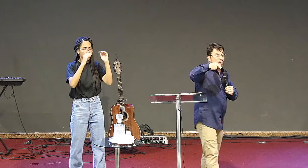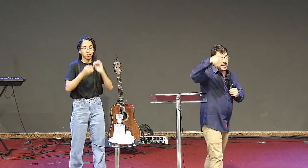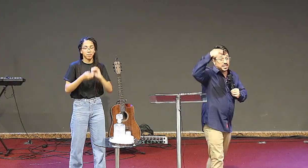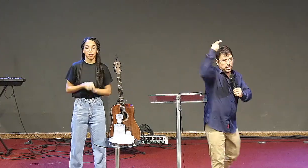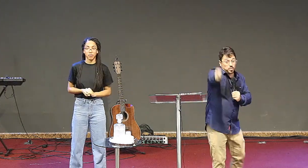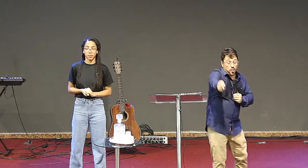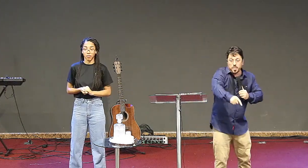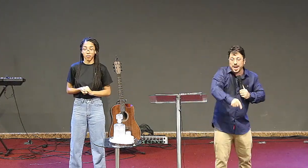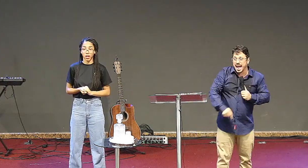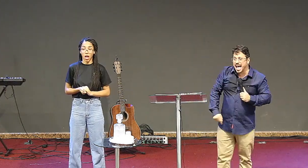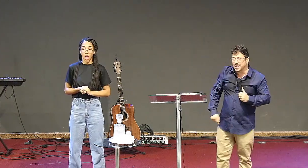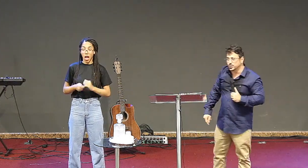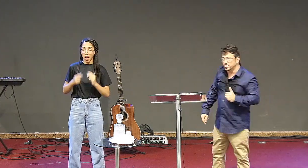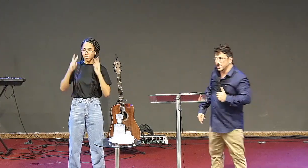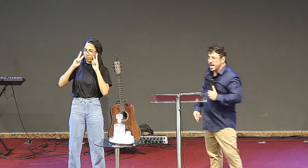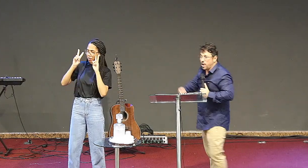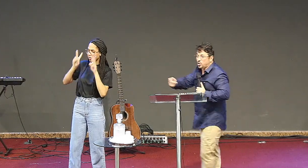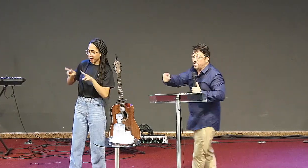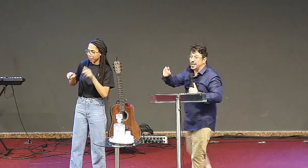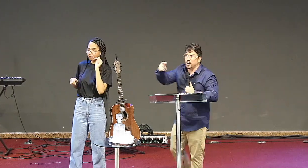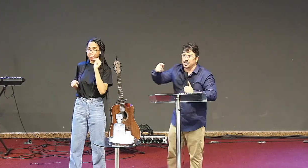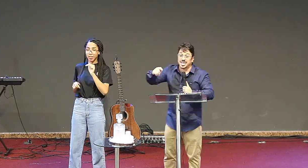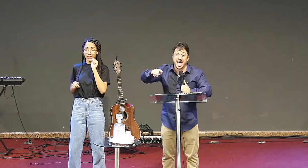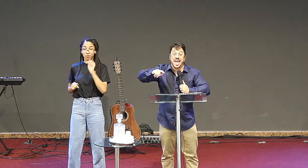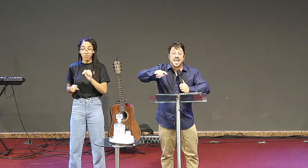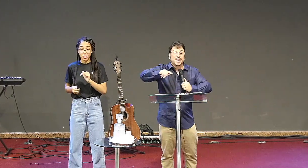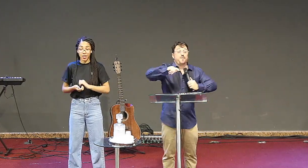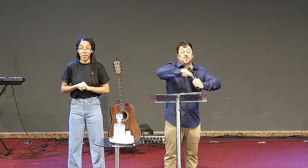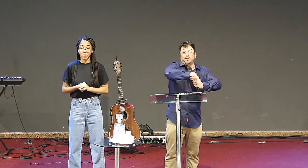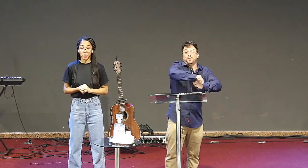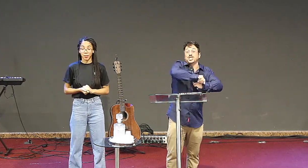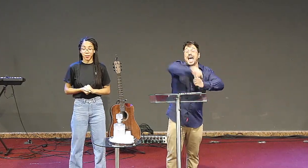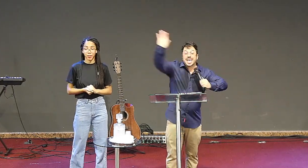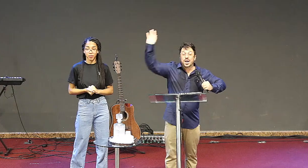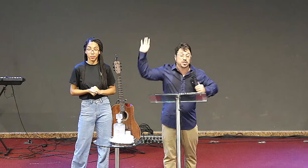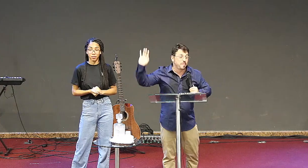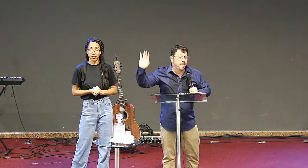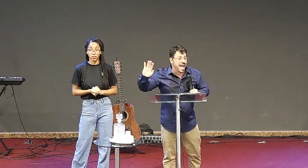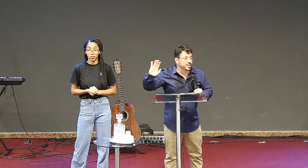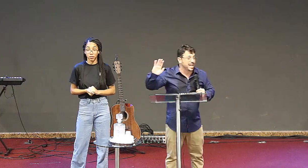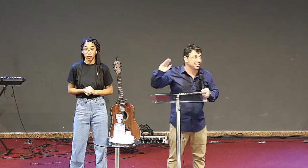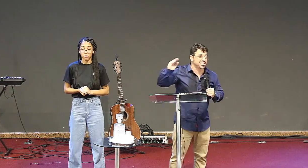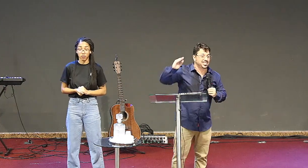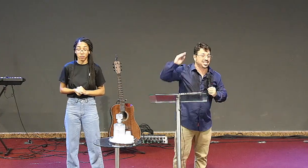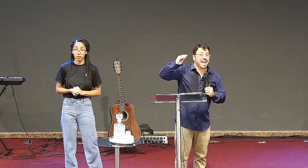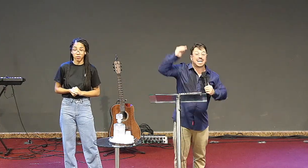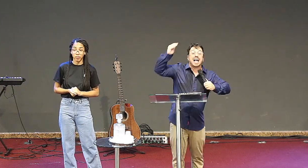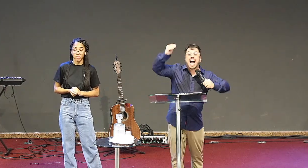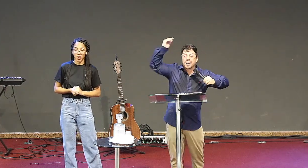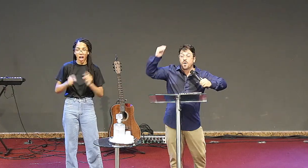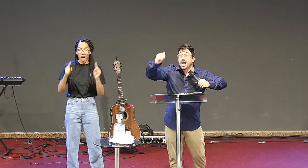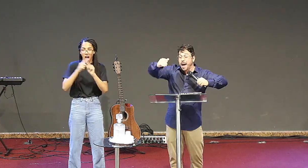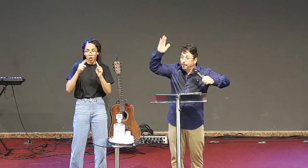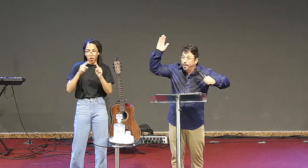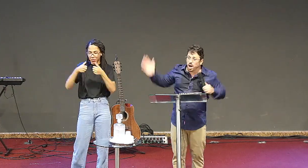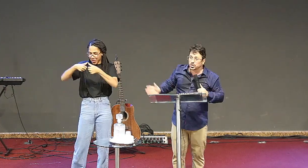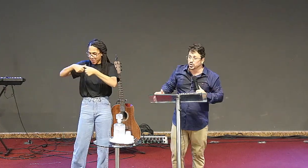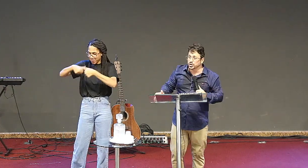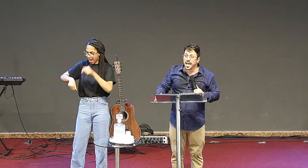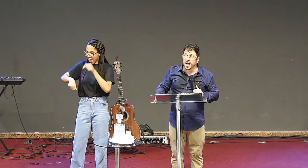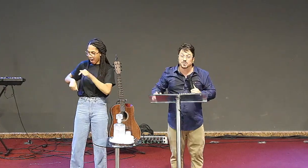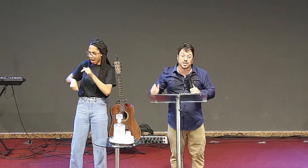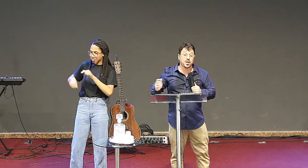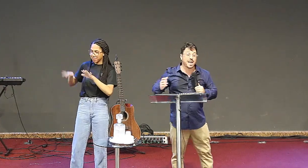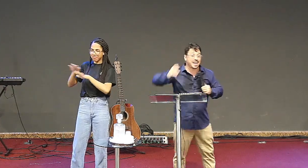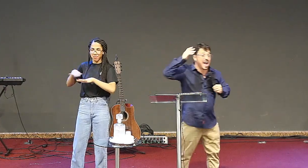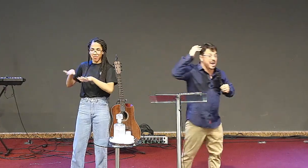dedo na ferida e expunha o pecado, eu estou vendo você que saiu de perto desses que se declaram apóstolos